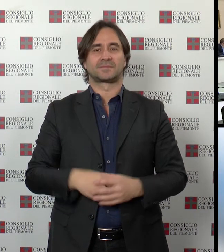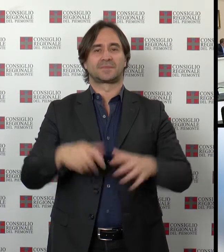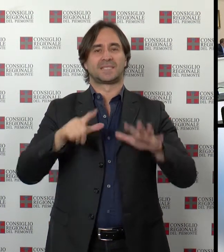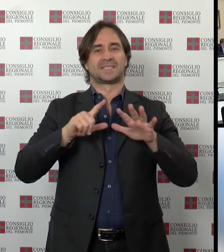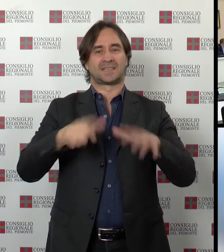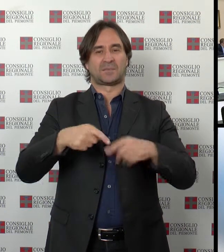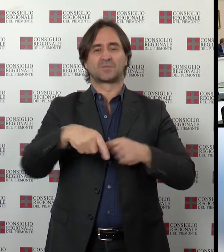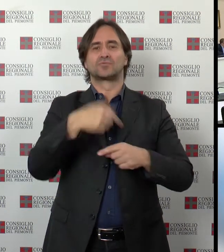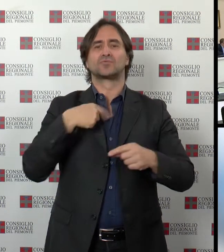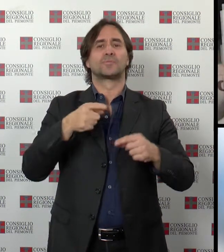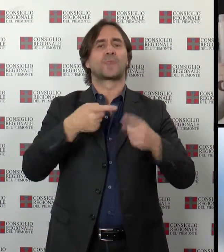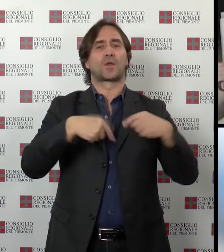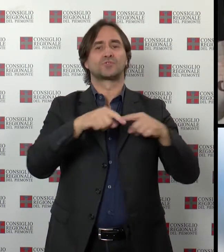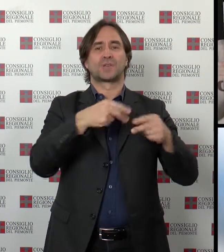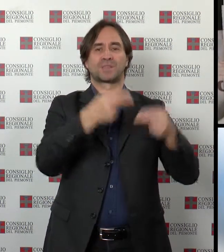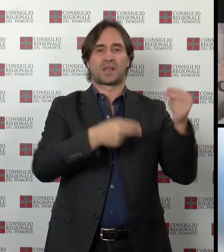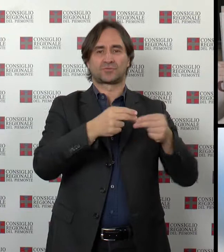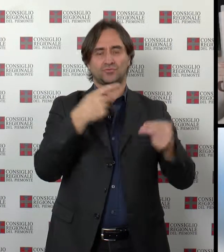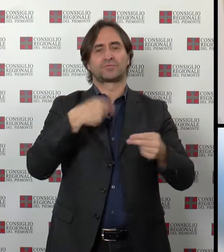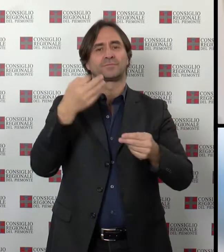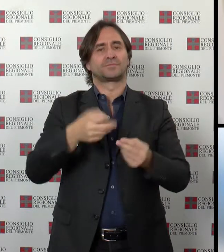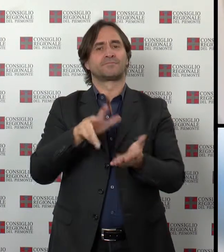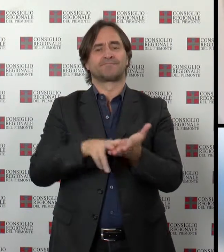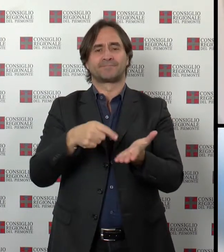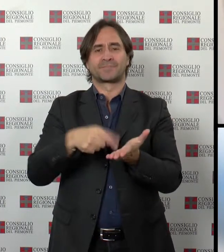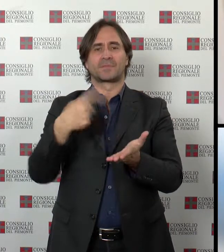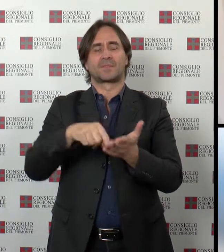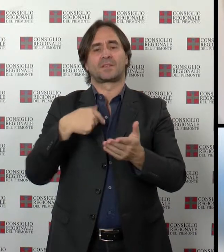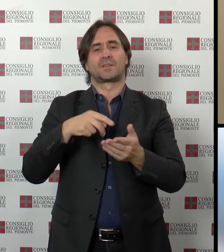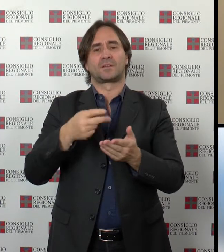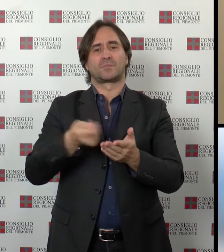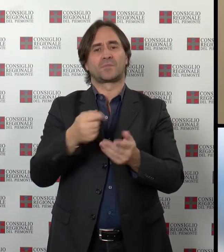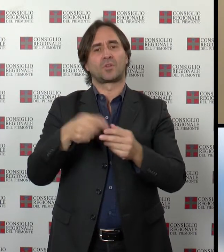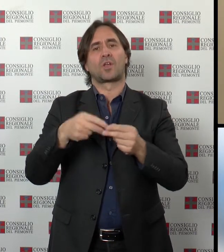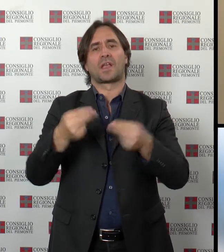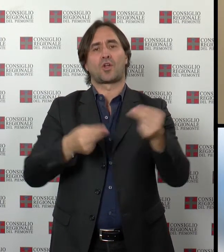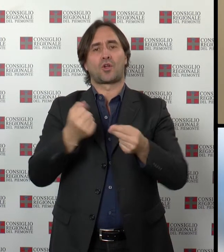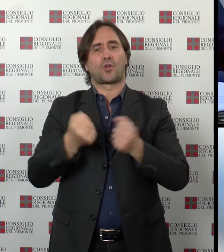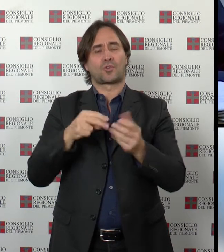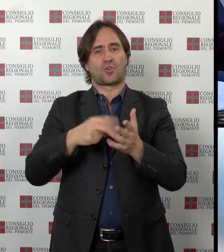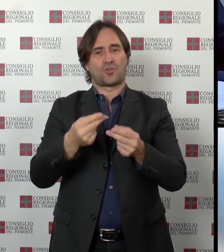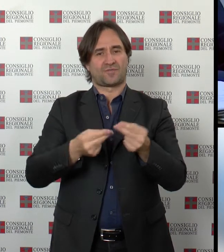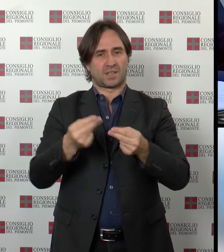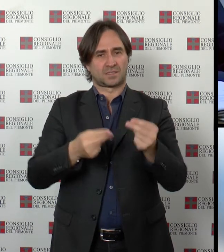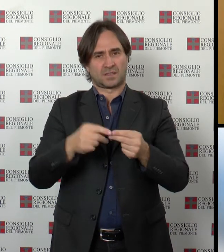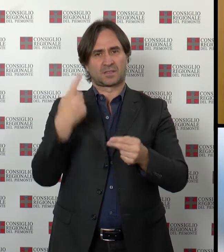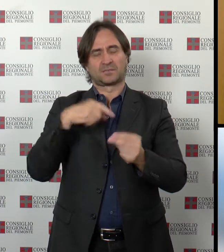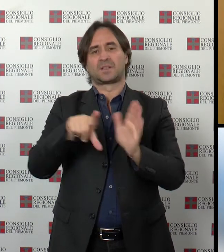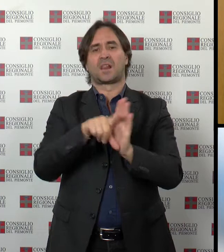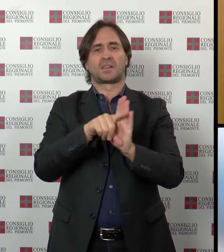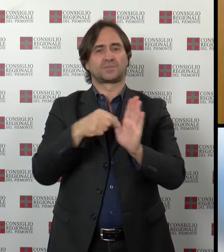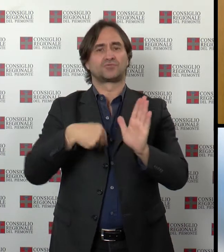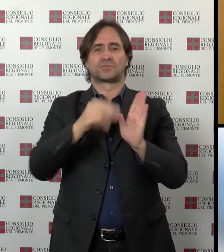la Commissione Bilancio ha licenziato il documento di programmazione economico-finanziaria e ha proseguito l'esame del disegno di legge sulla